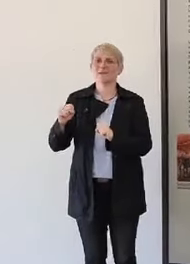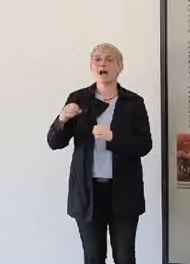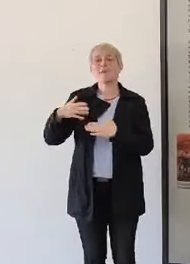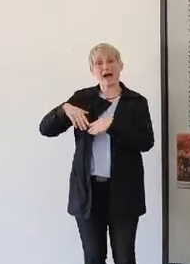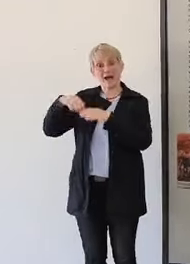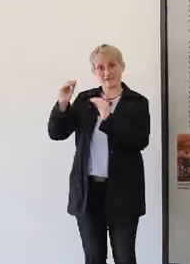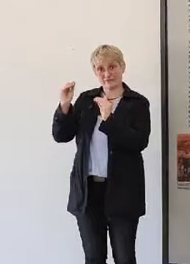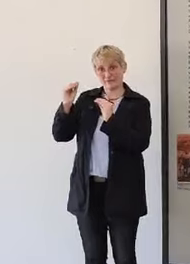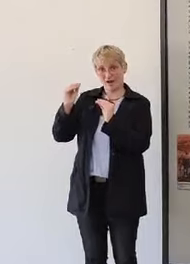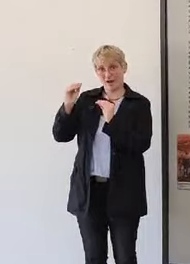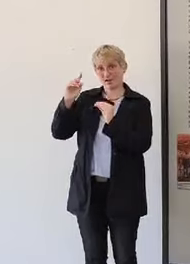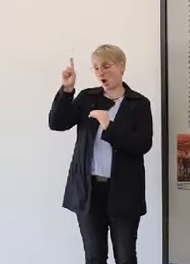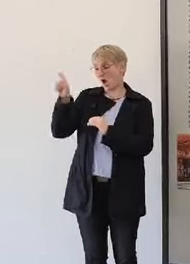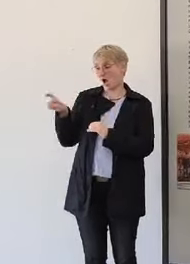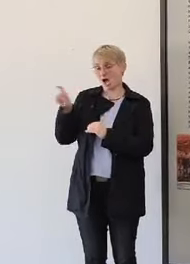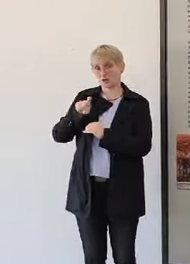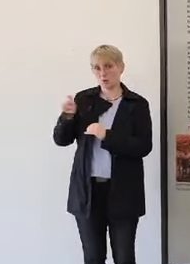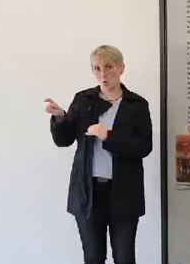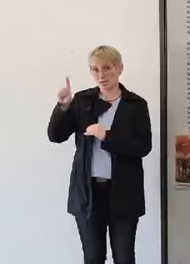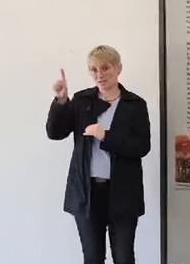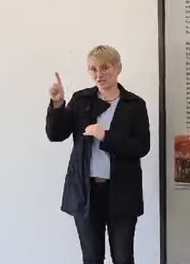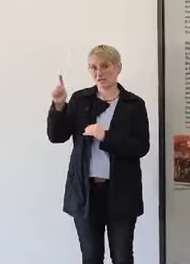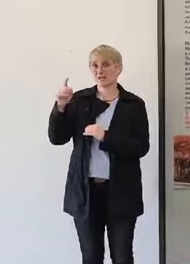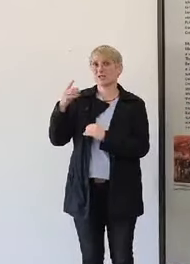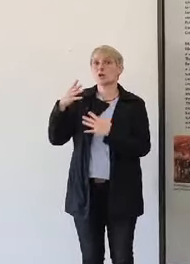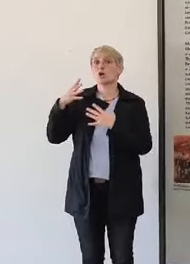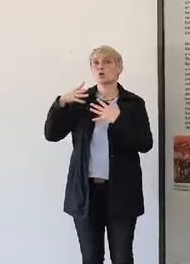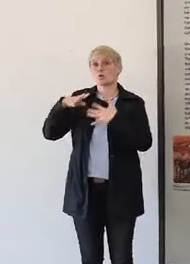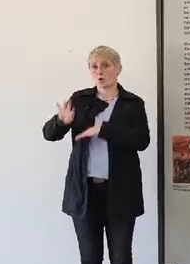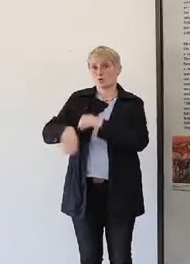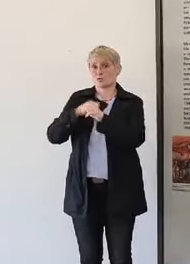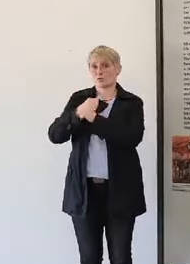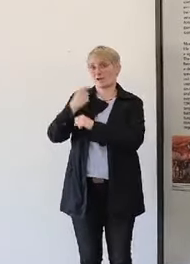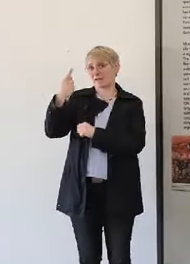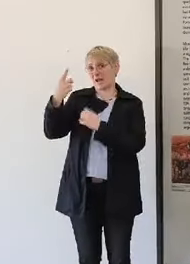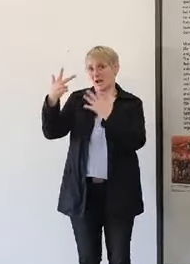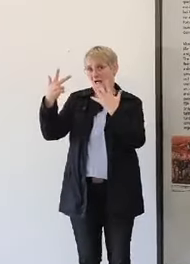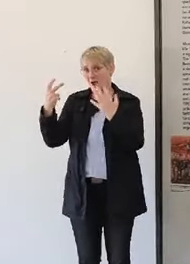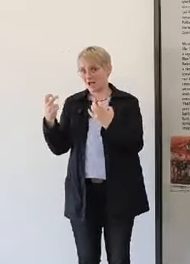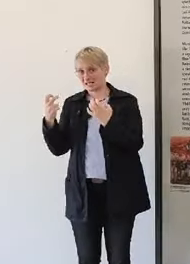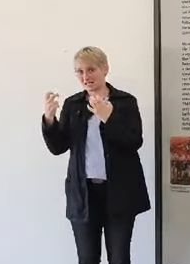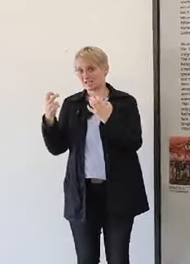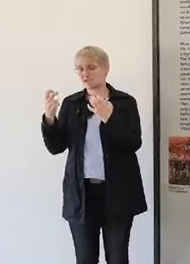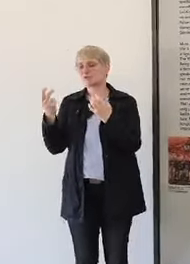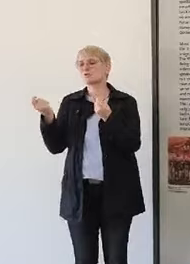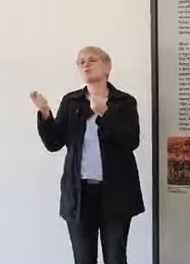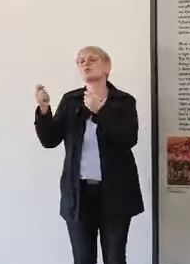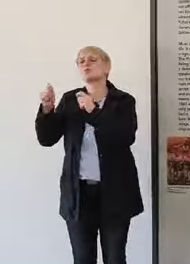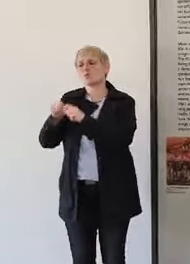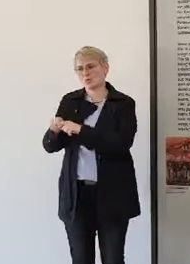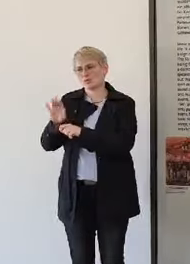was wir im Gedenkraum gesehen haben 1981, also relativ am Schluss seiner Aufarbeitung.